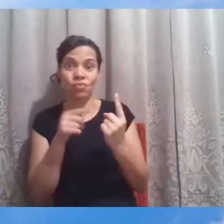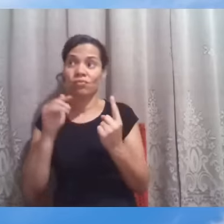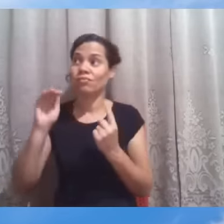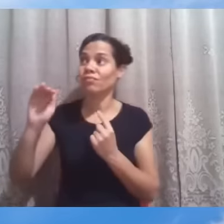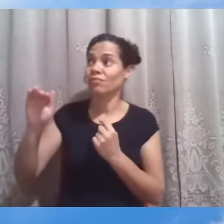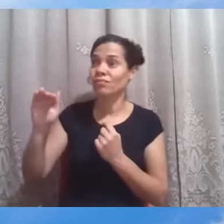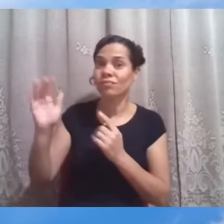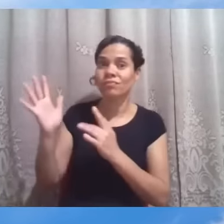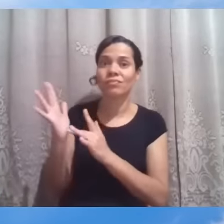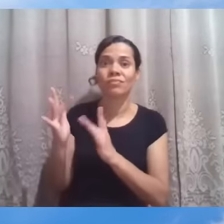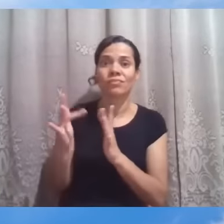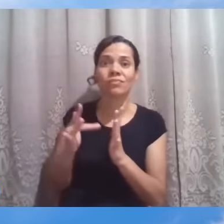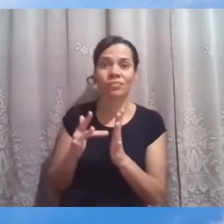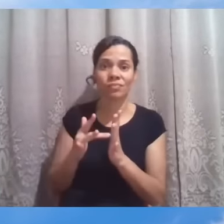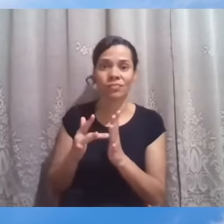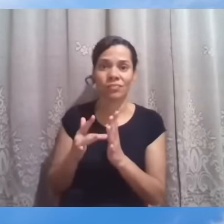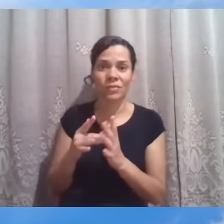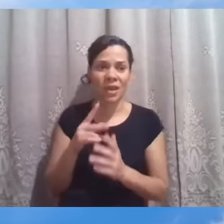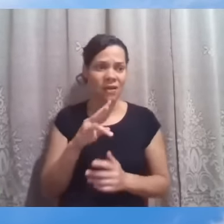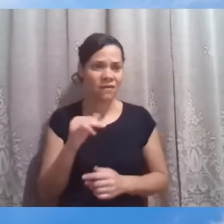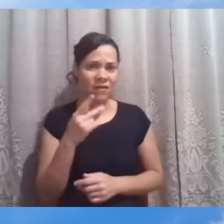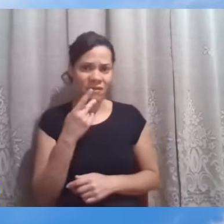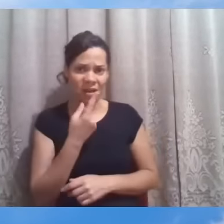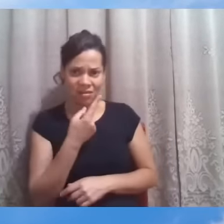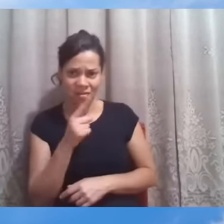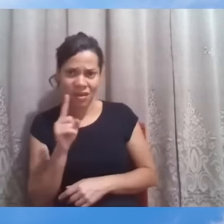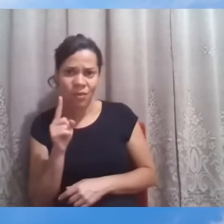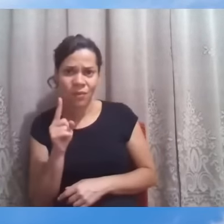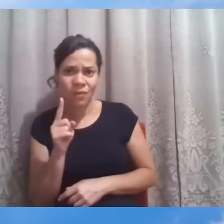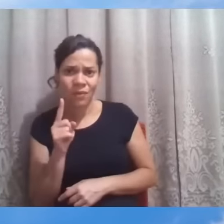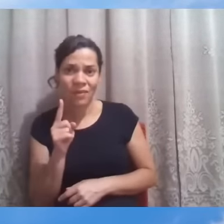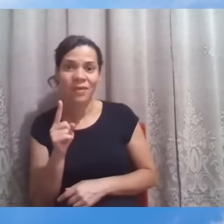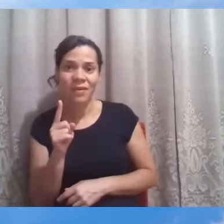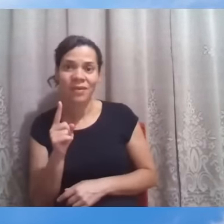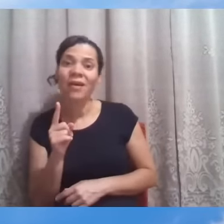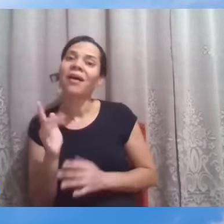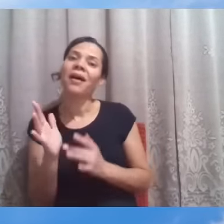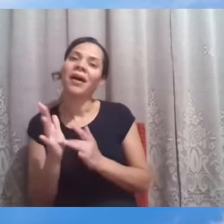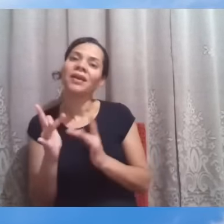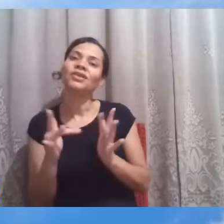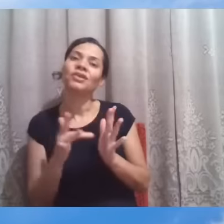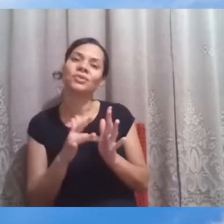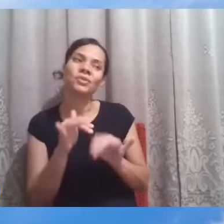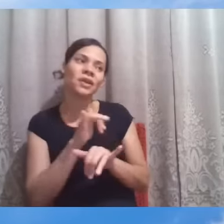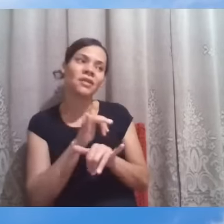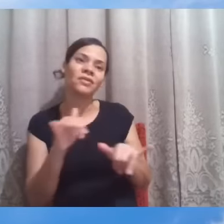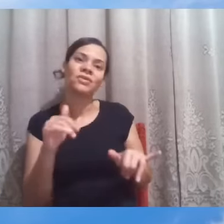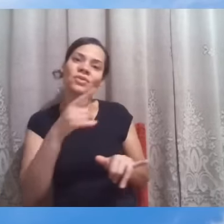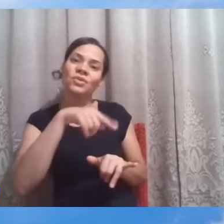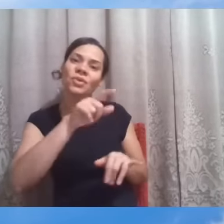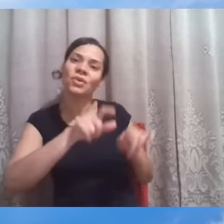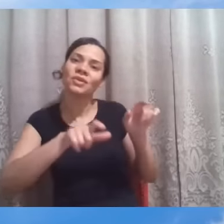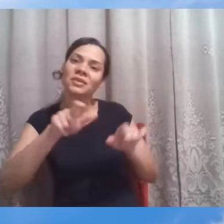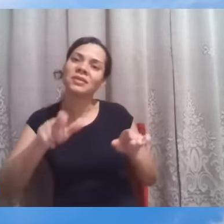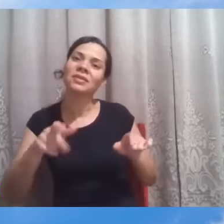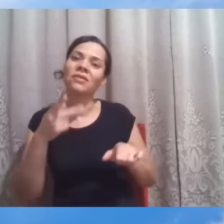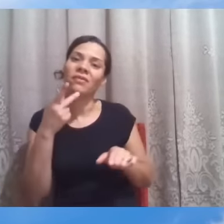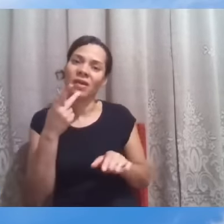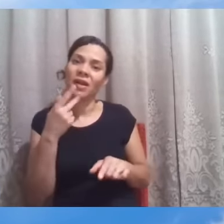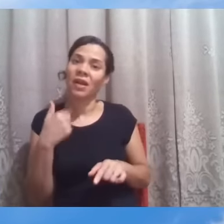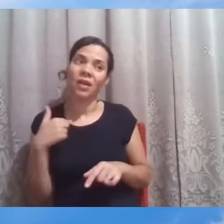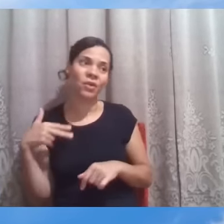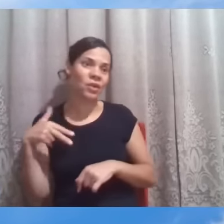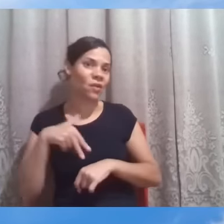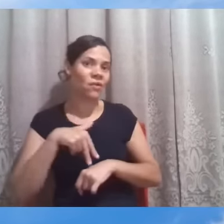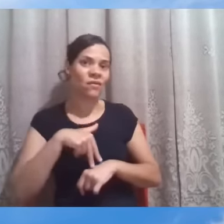manifestava isso, nós vamos negar o Siro. Então, ele fala para os discípulos, olha, eu não vim senão as ovelhas de Israel, mas, como é dizer assim, o que vocês acham? Dá